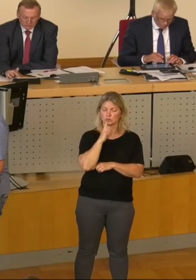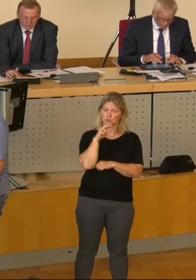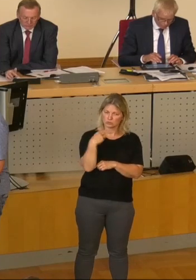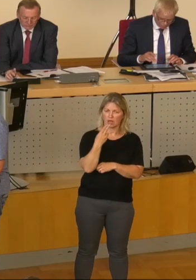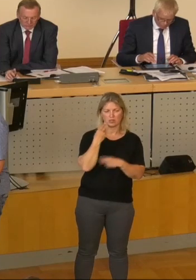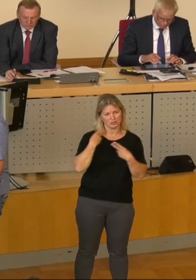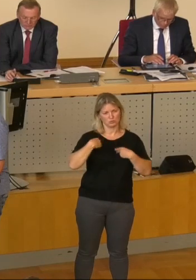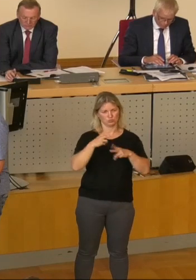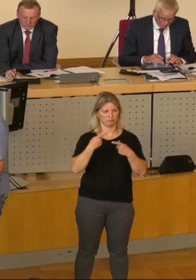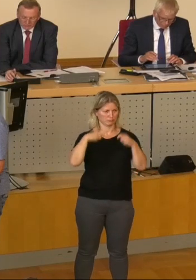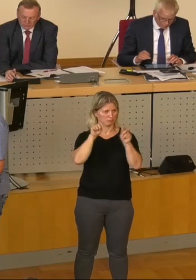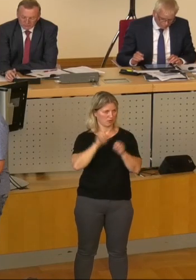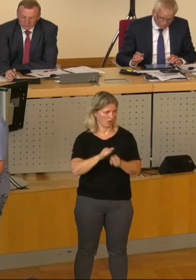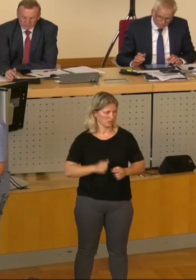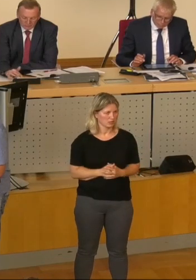erfolgen kann.